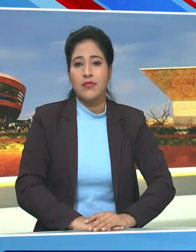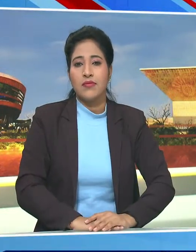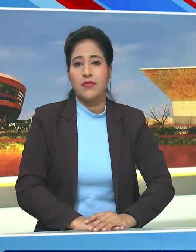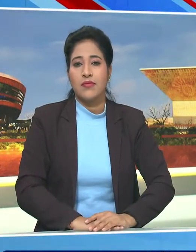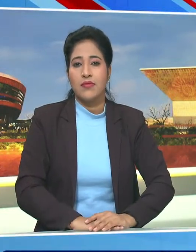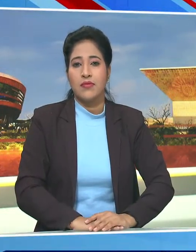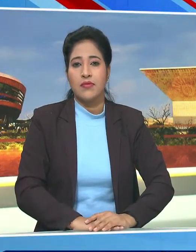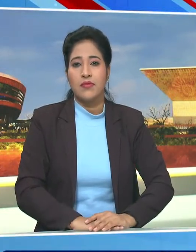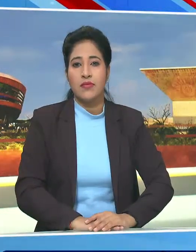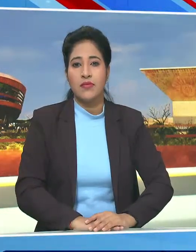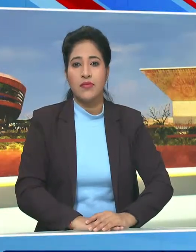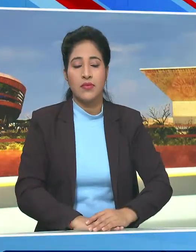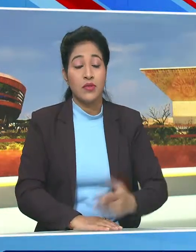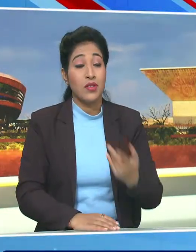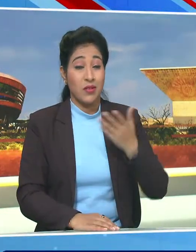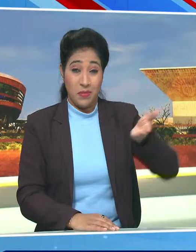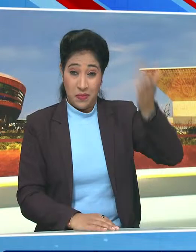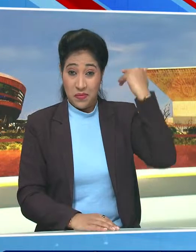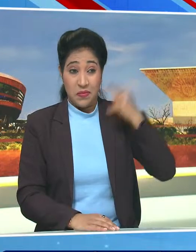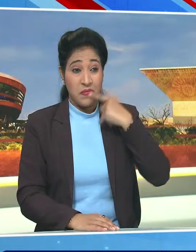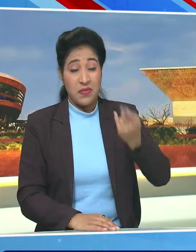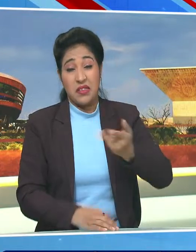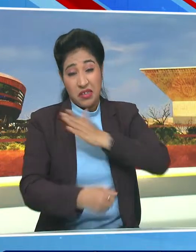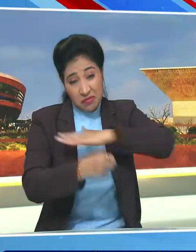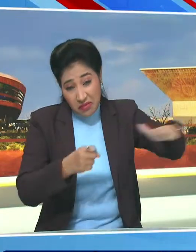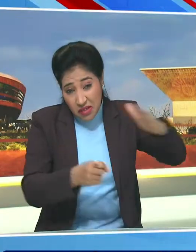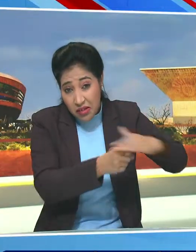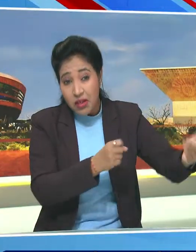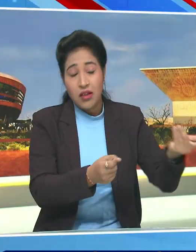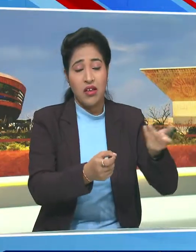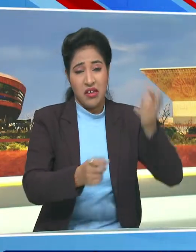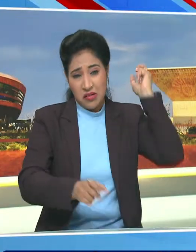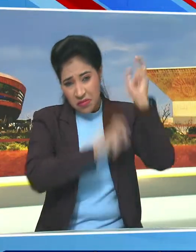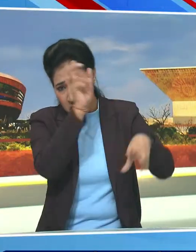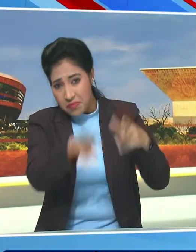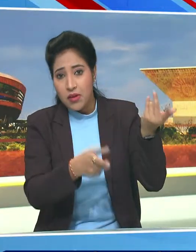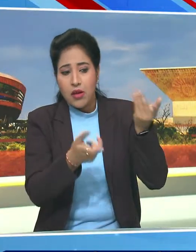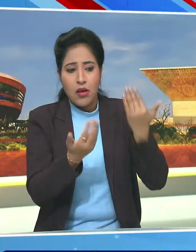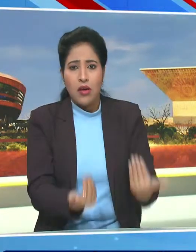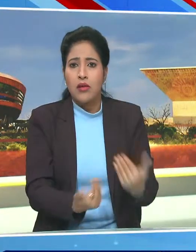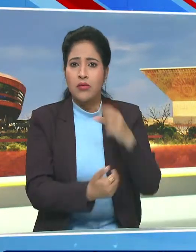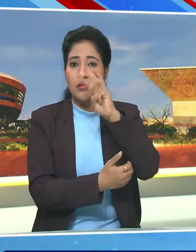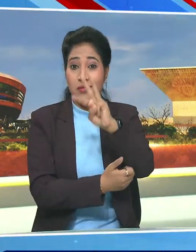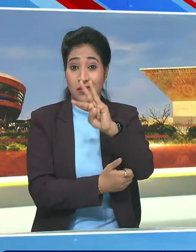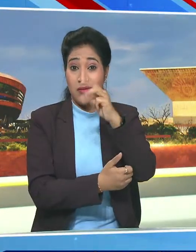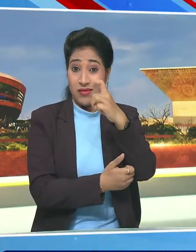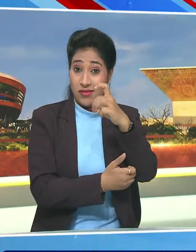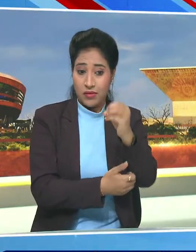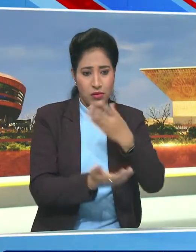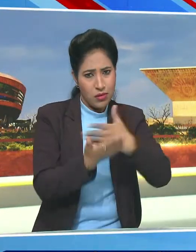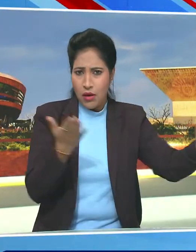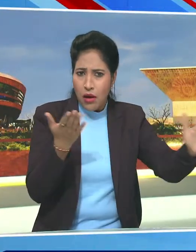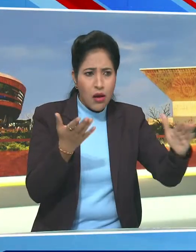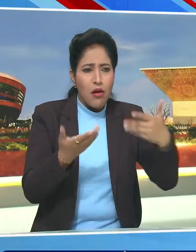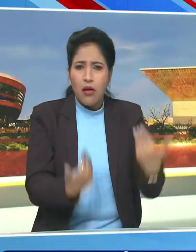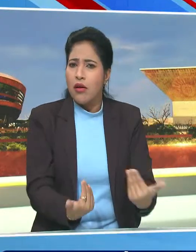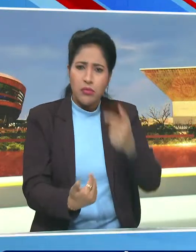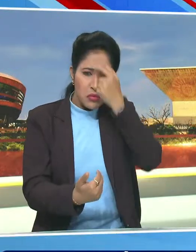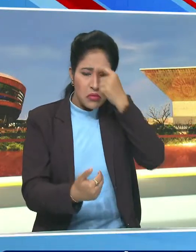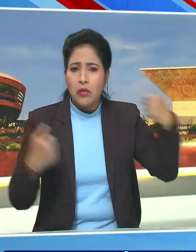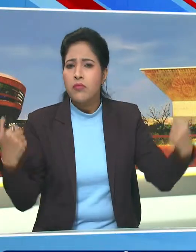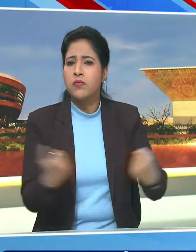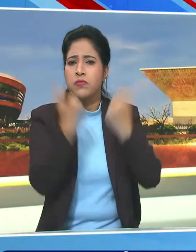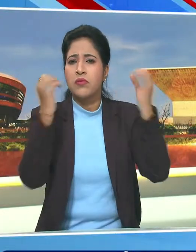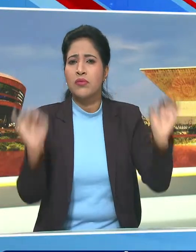होते थे लोगों को मारा जाता था आज कोई पत्थराव 375 से के बाद नहीं हो रहा है 2011 की